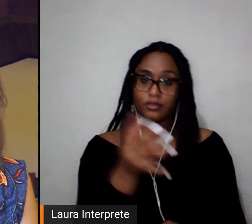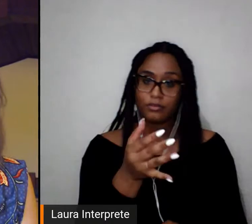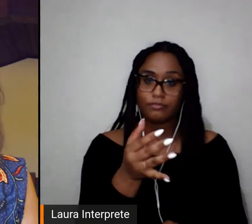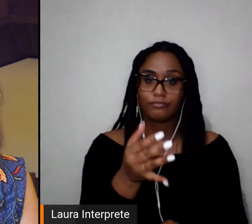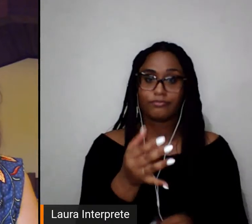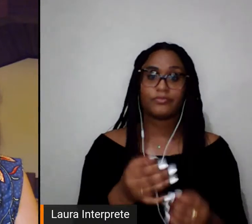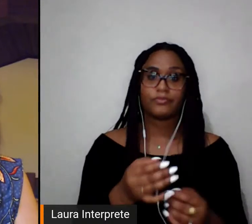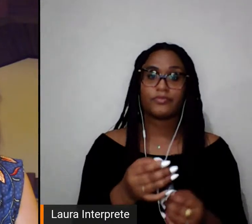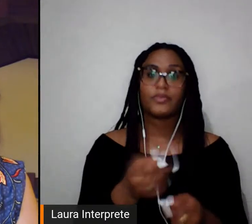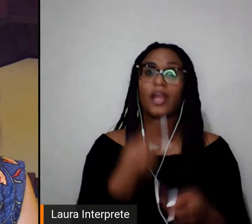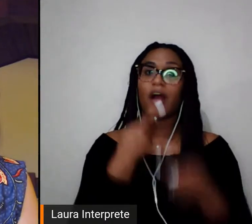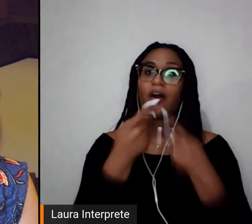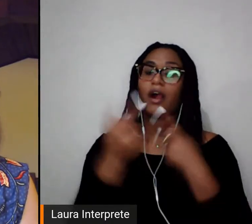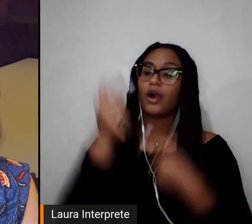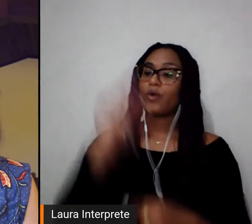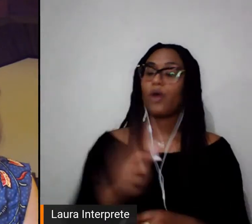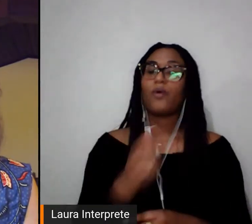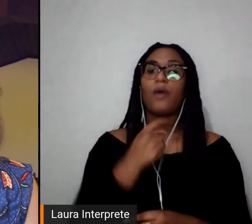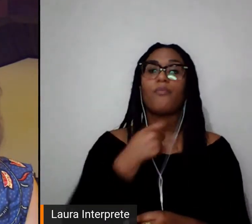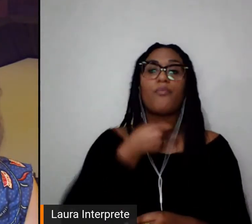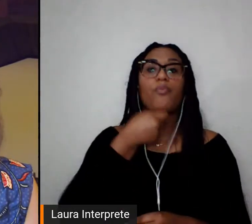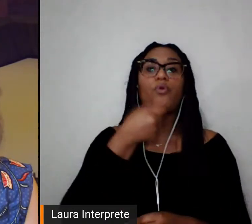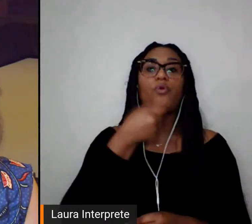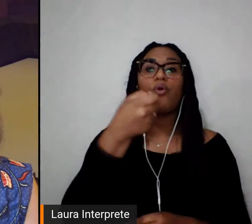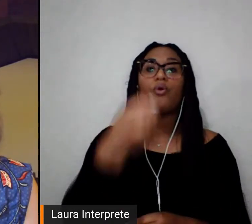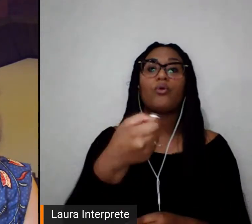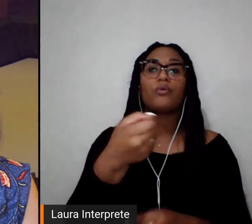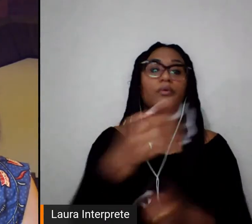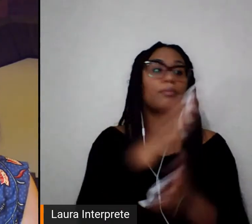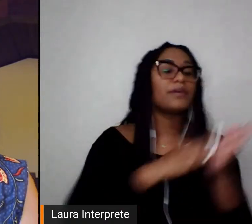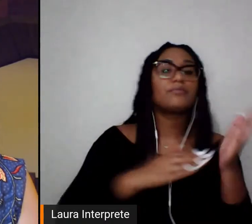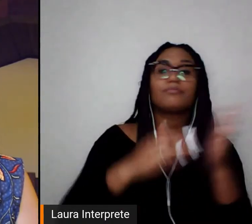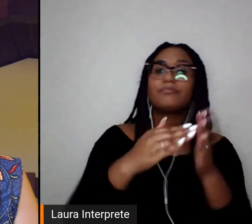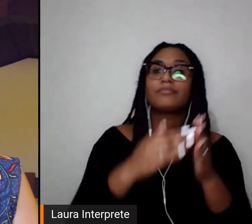narrativa para essas histórias que foram apagadas.